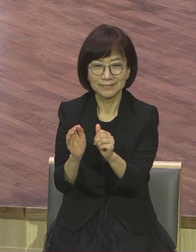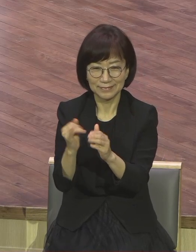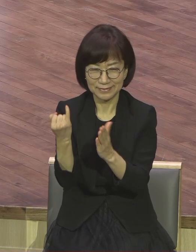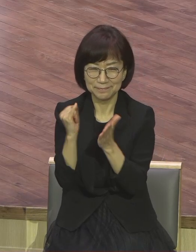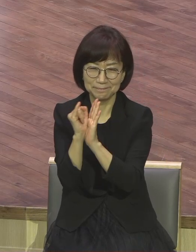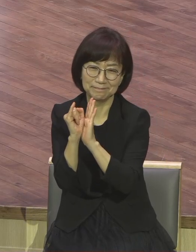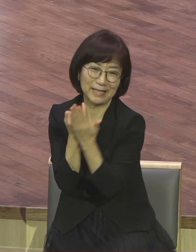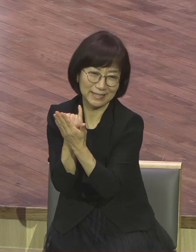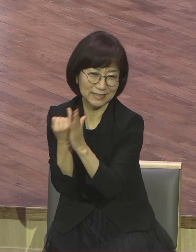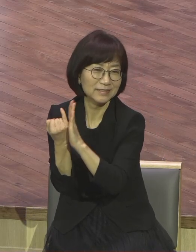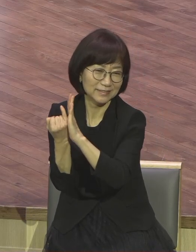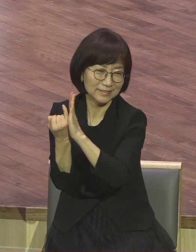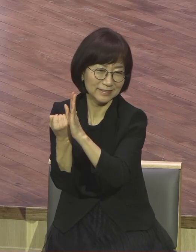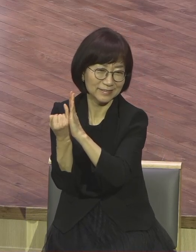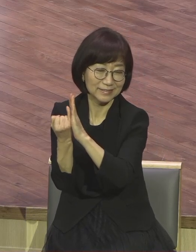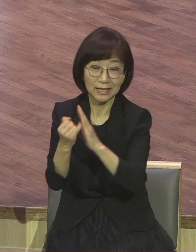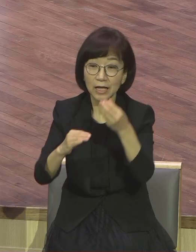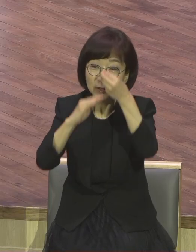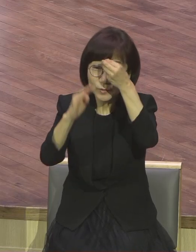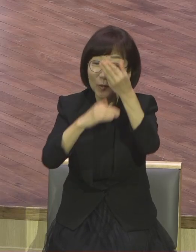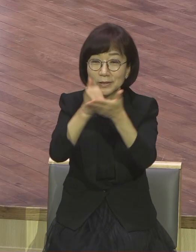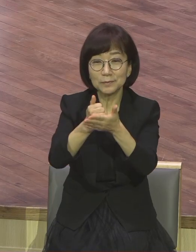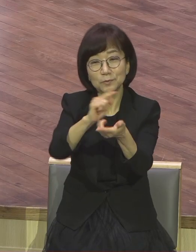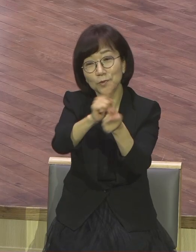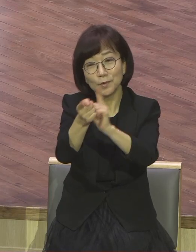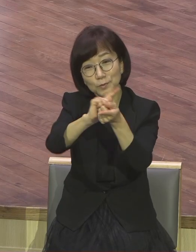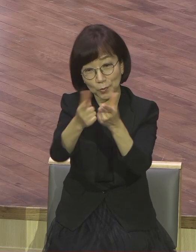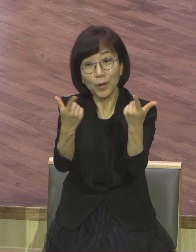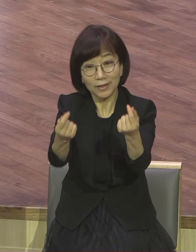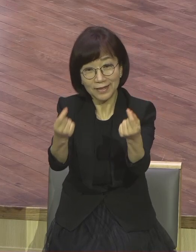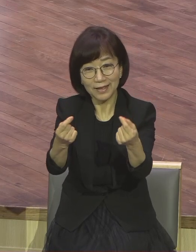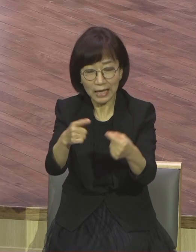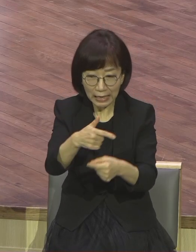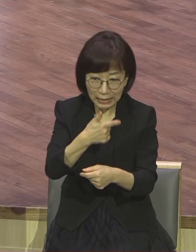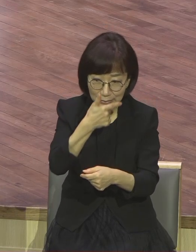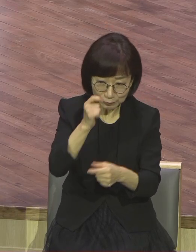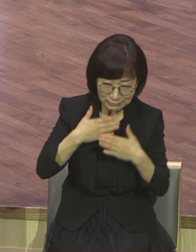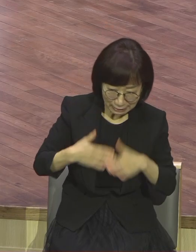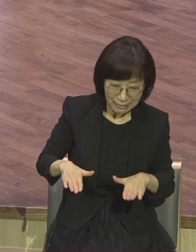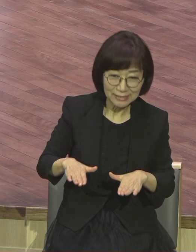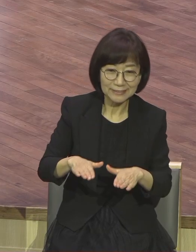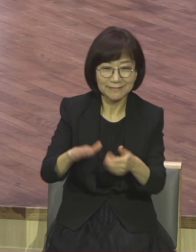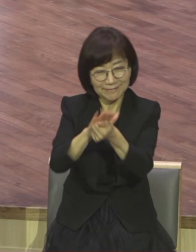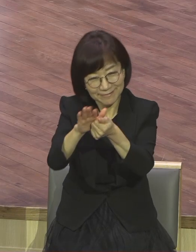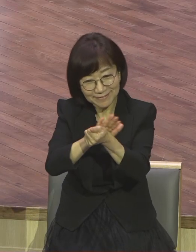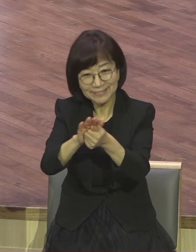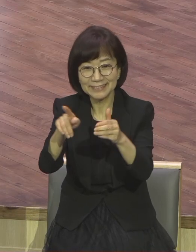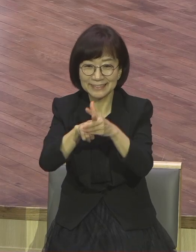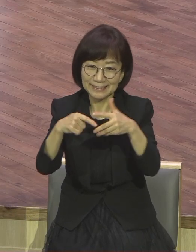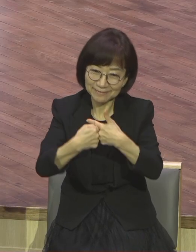연약한 부분 있으면 서로 도와주고 서로 일하고 격려해주고 치유해주고 이해해주고 그래 그게 성도예요.